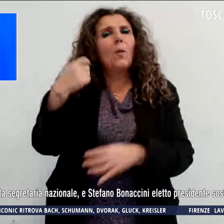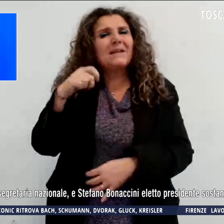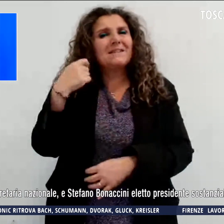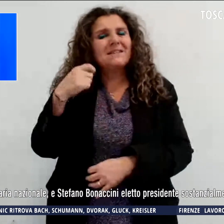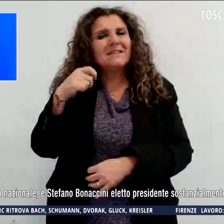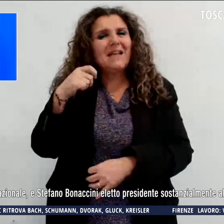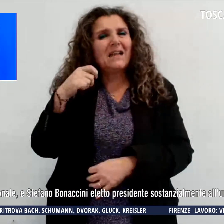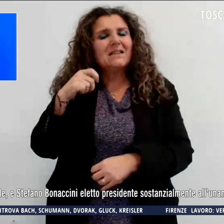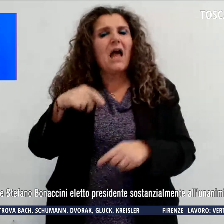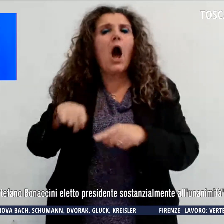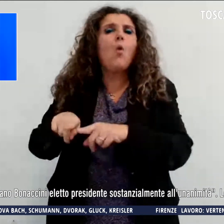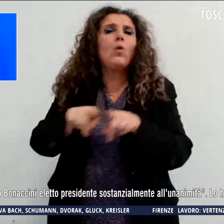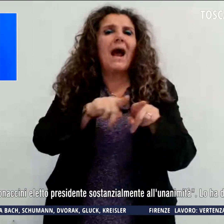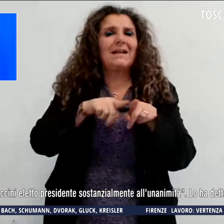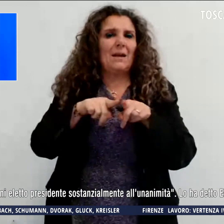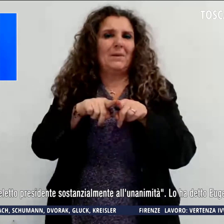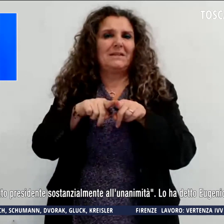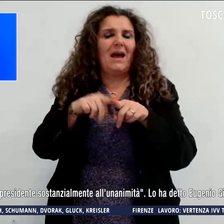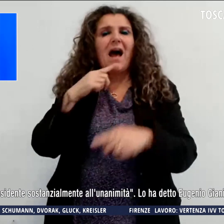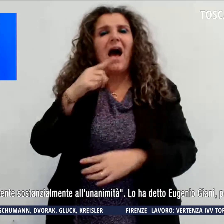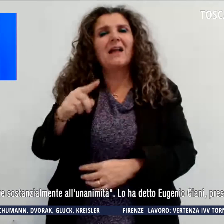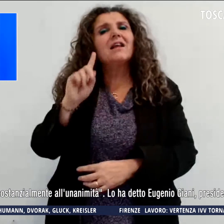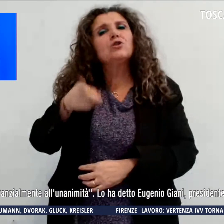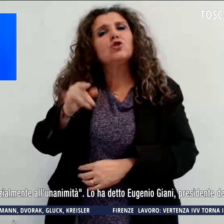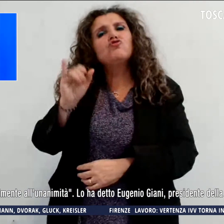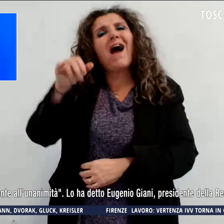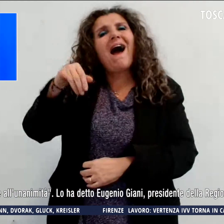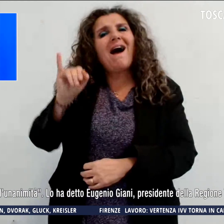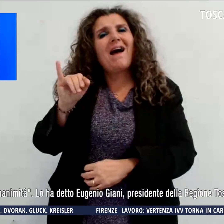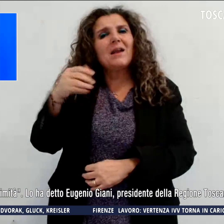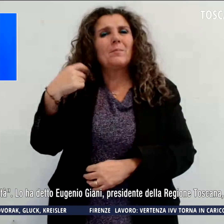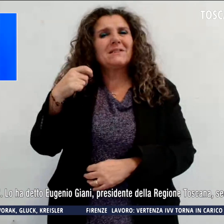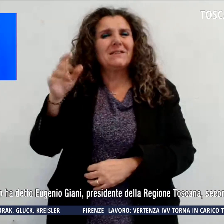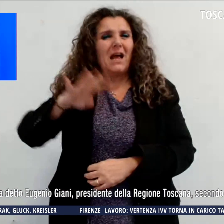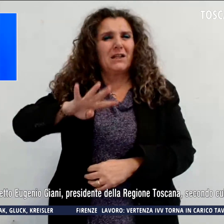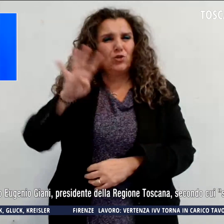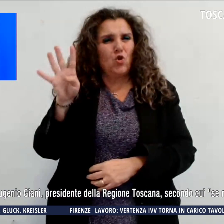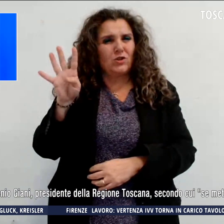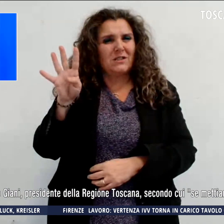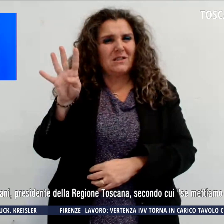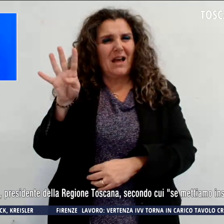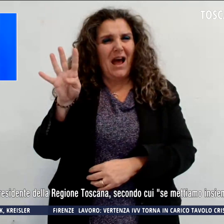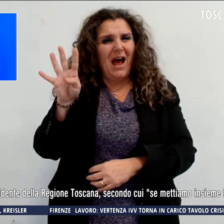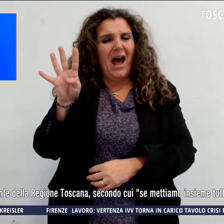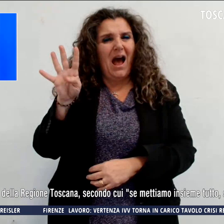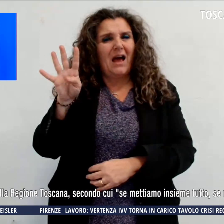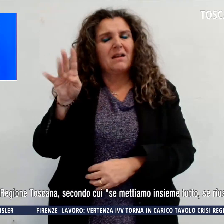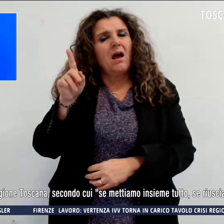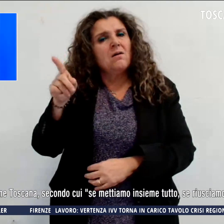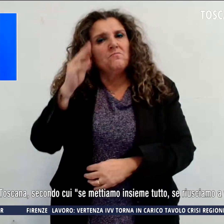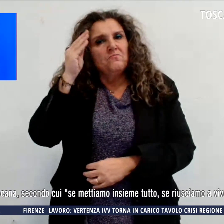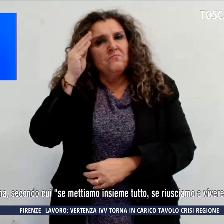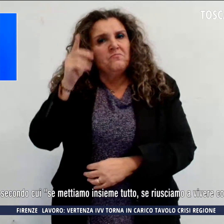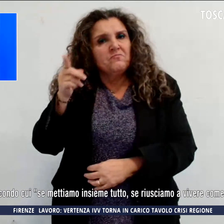'unanimità. ha detto Eugenio Gianni, presidente della regione toscana, secondo cui se mettiamo